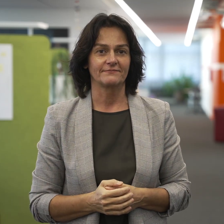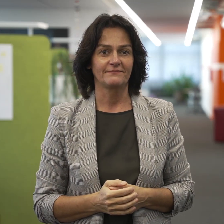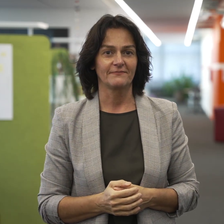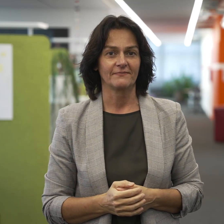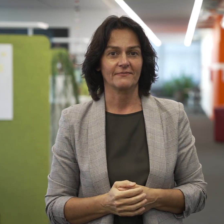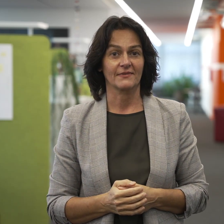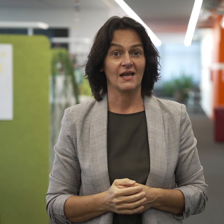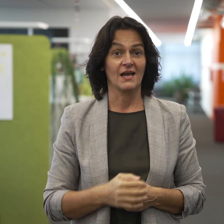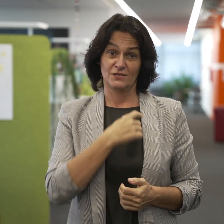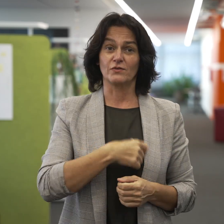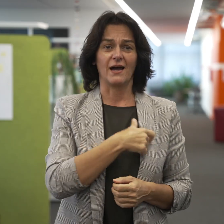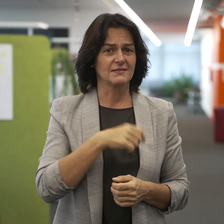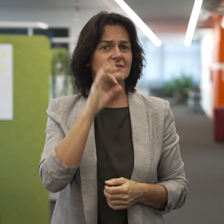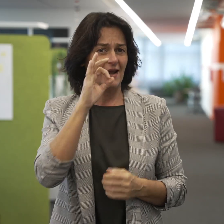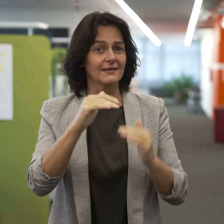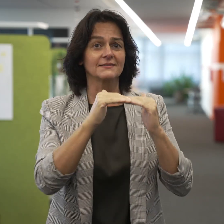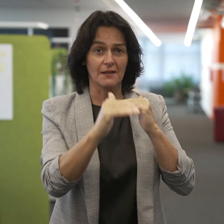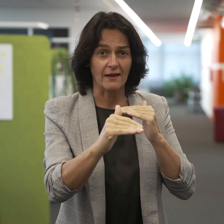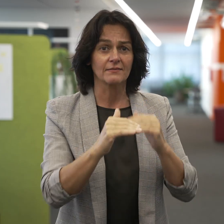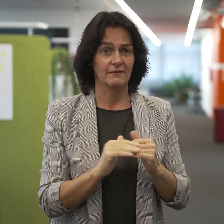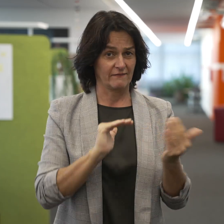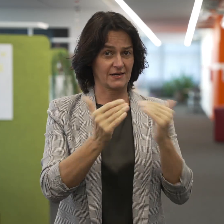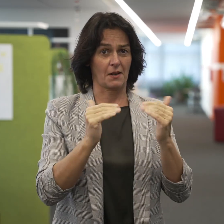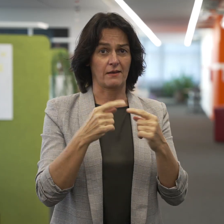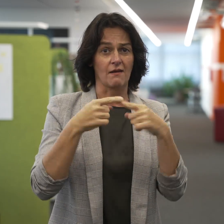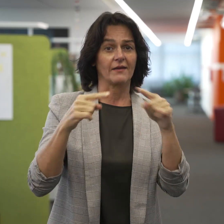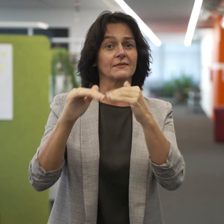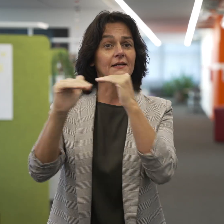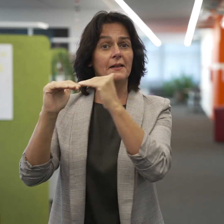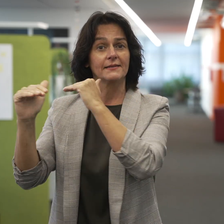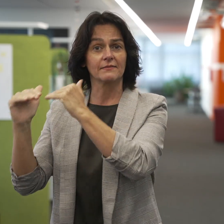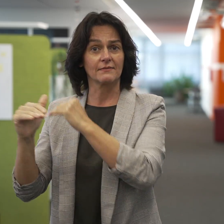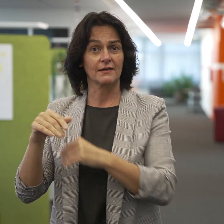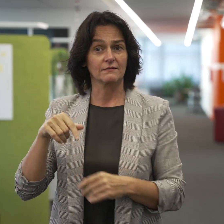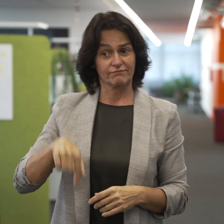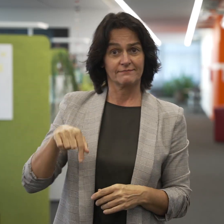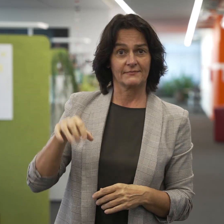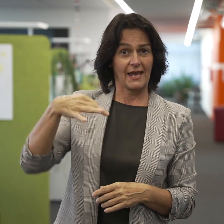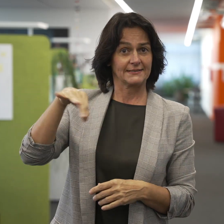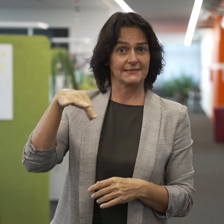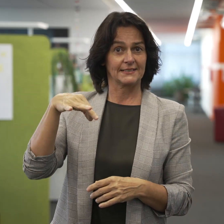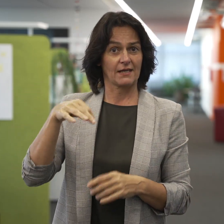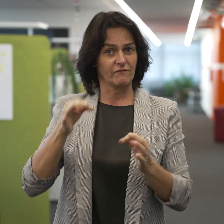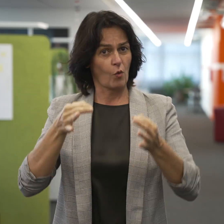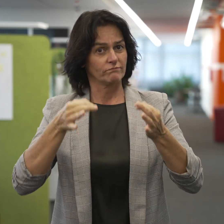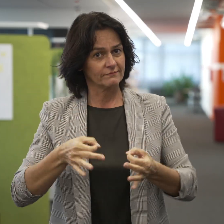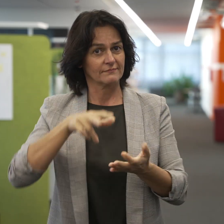Unser reiches Land, die Schweiz, ist das einzige Land im Vergleich zu anderen Ländern, in dem die Gebärdensprache im Gesetz noch nicht rechtlich